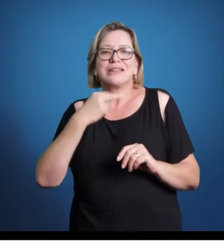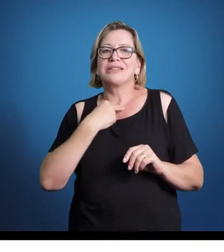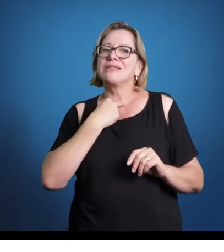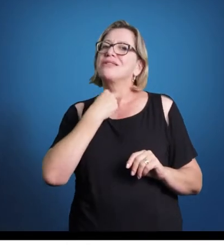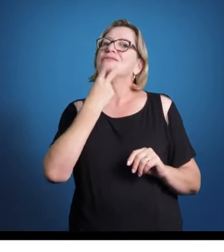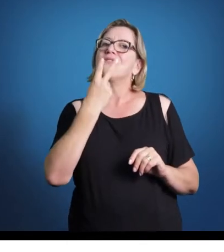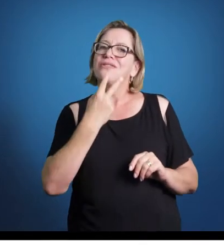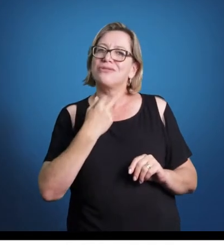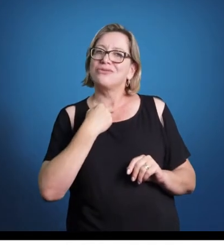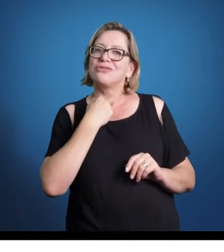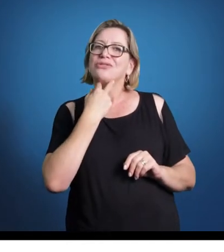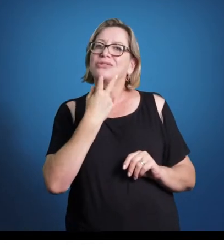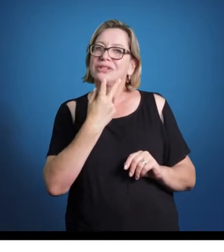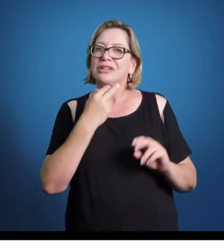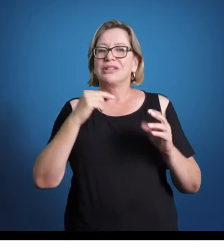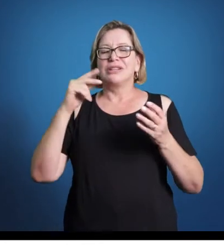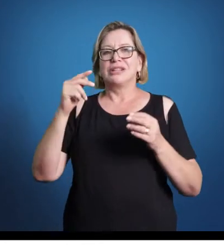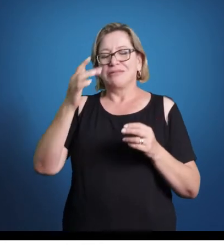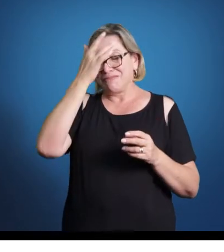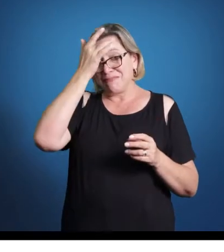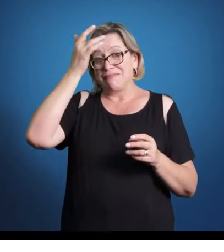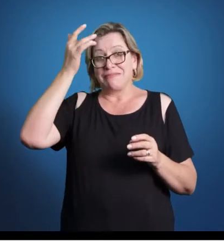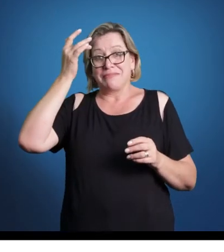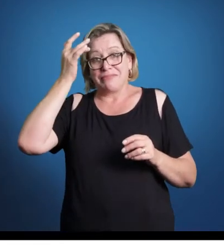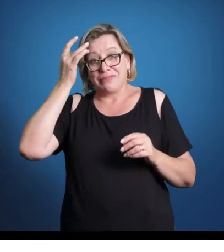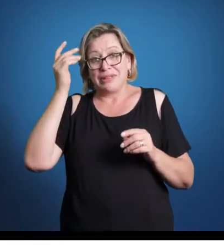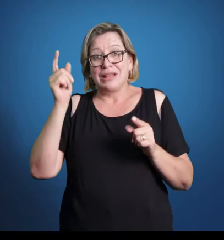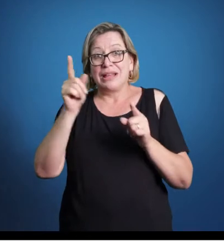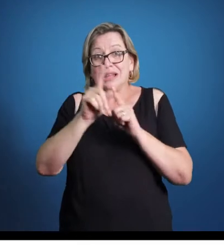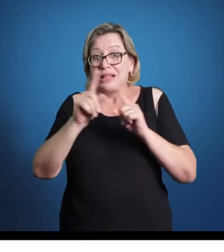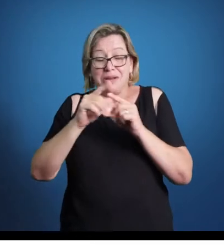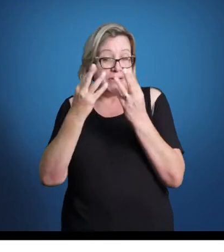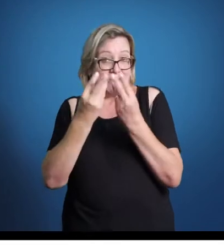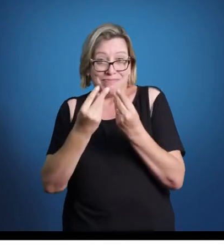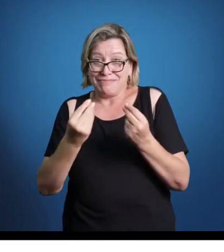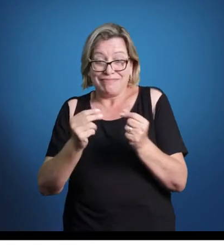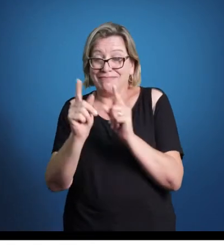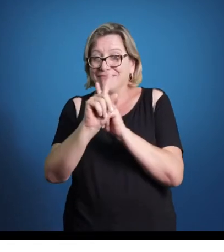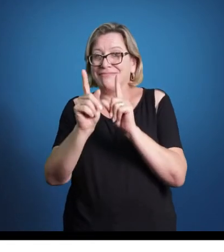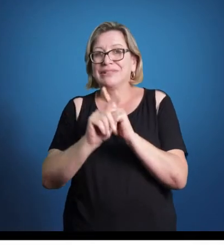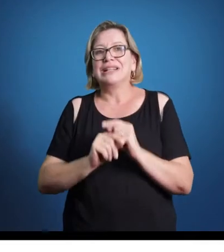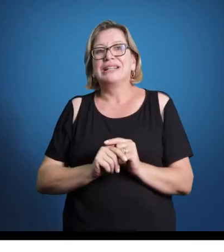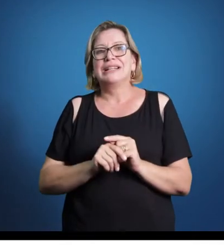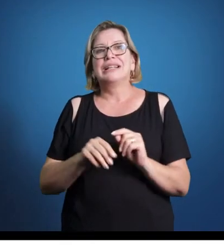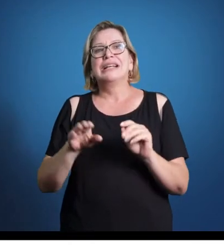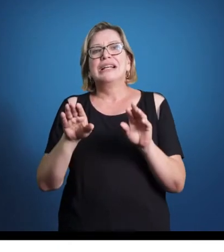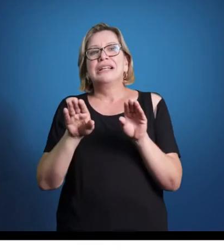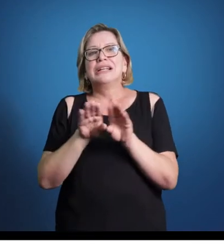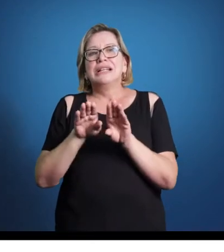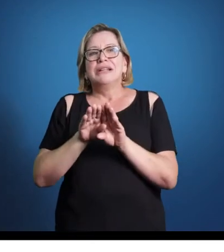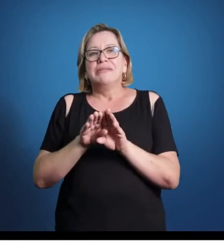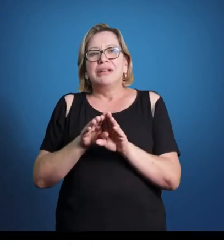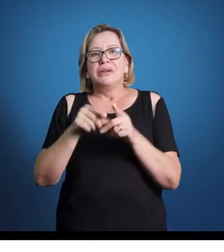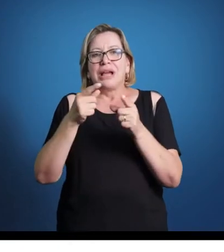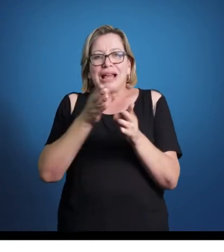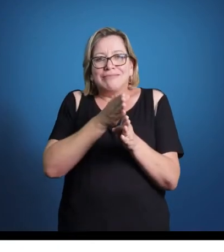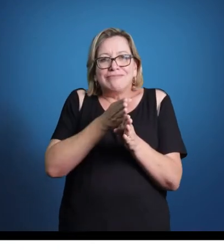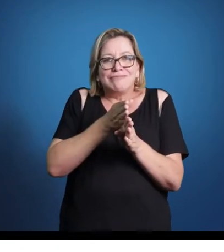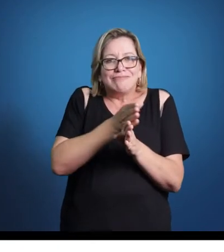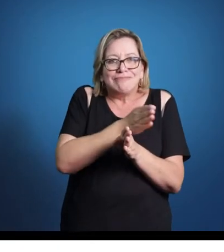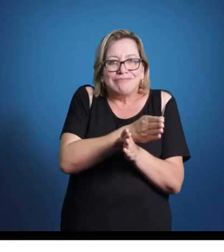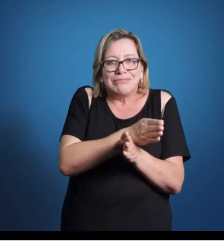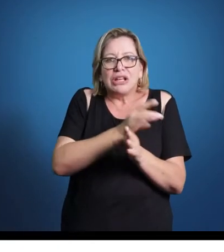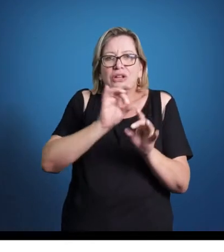vozes mesmo, no caso, vozes humanas, não vozes no sentido abstrato musical, e a música medieval era totalmente,